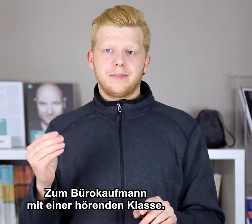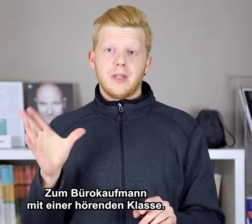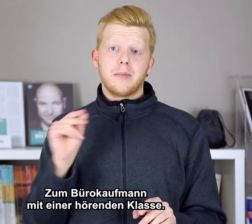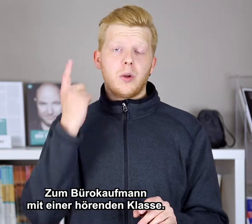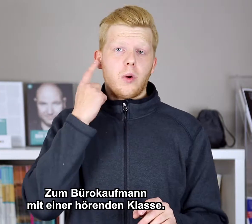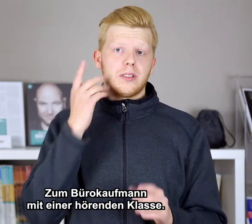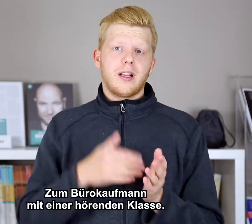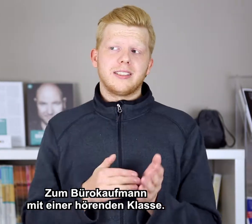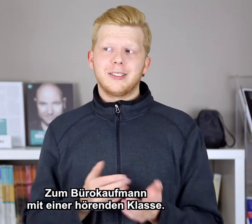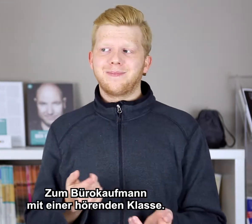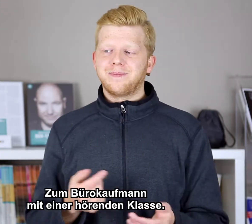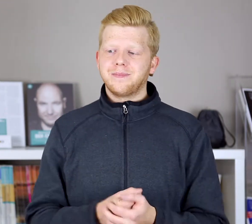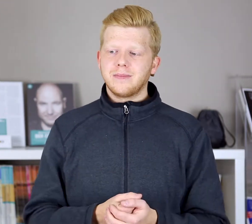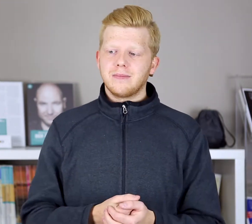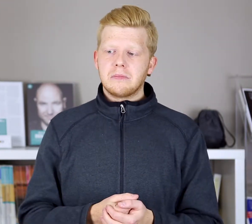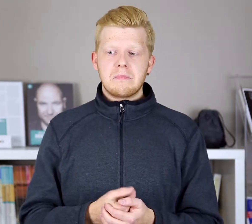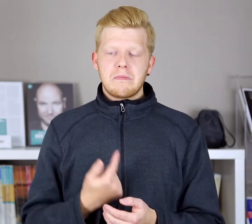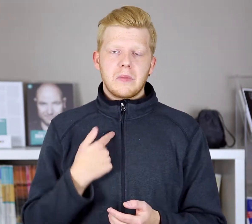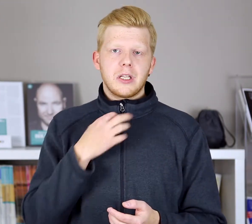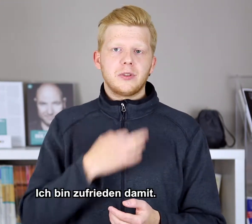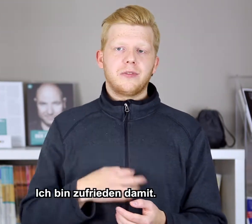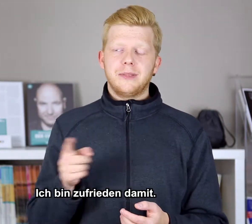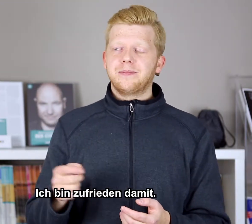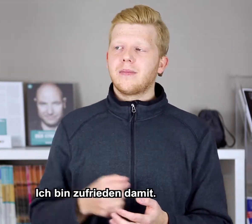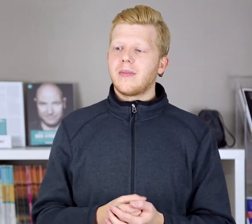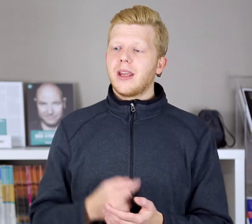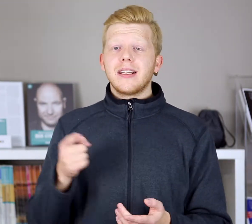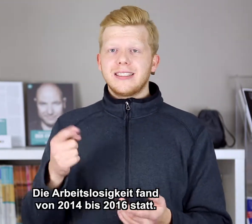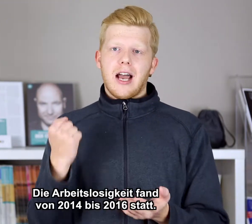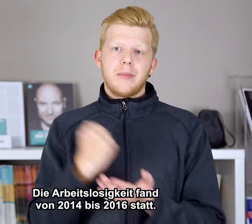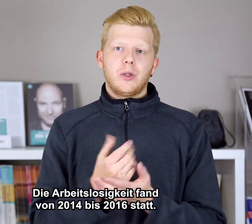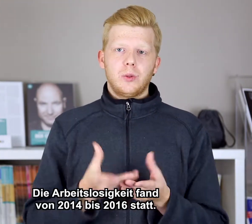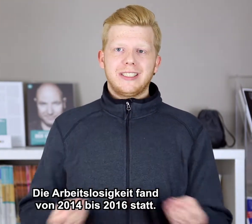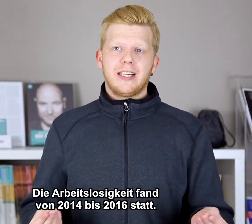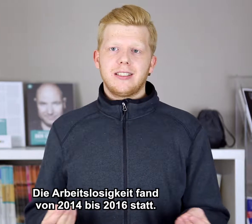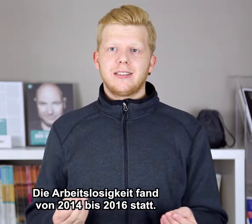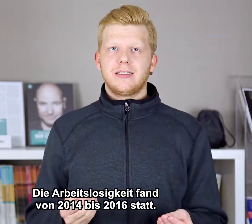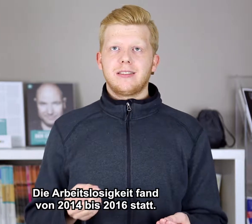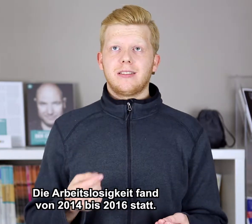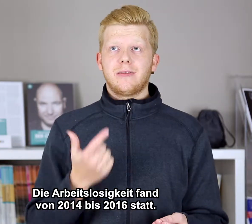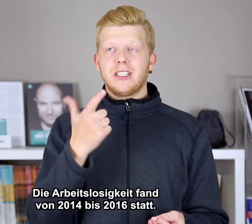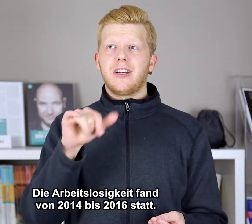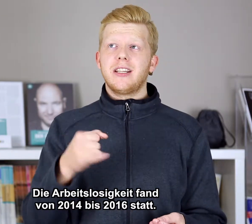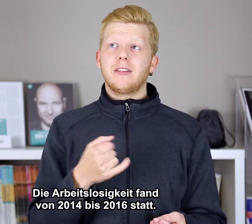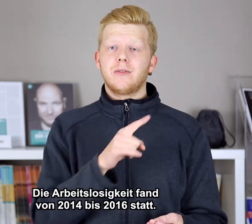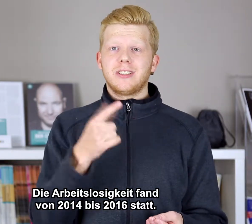mit höher in der Klasse. Ich bin zufrieden. Die Arbeitslosigkeit, das war ja von